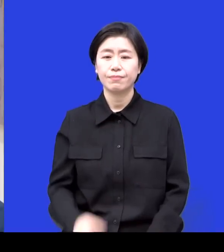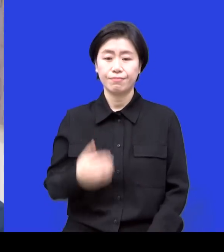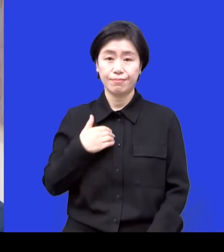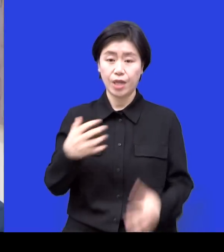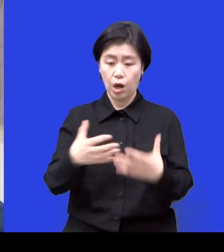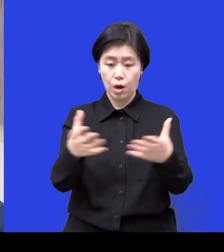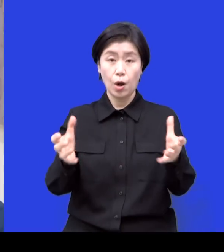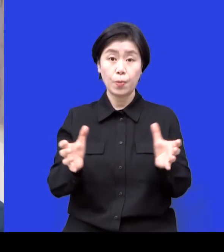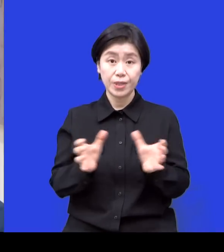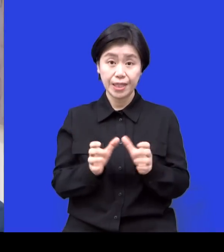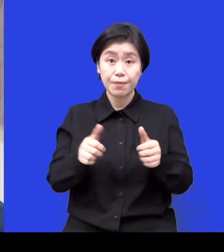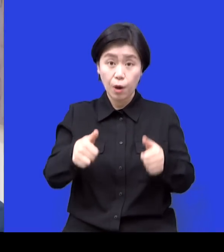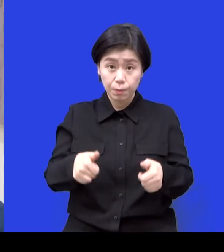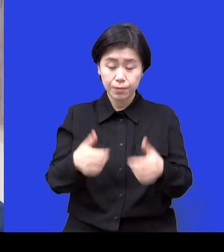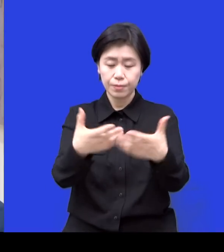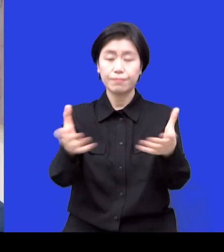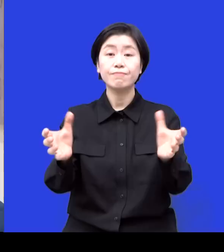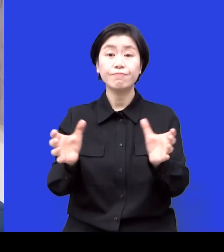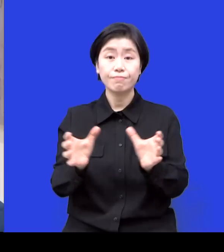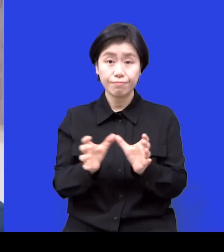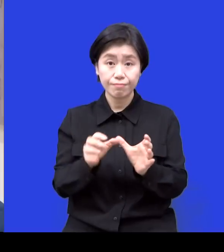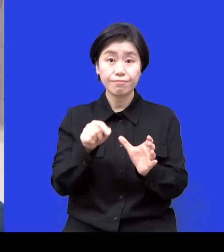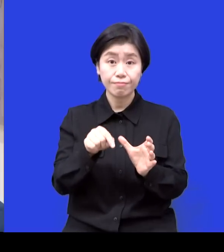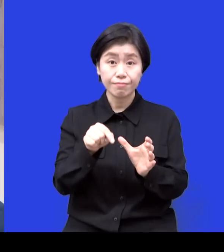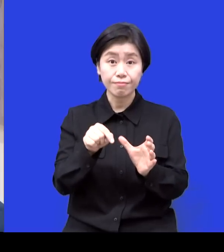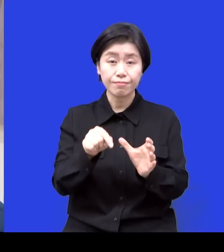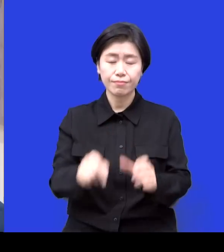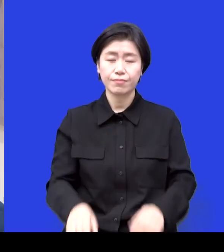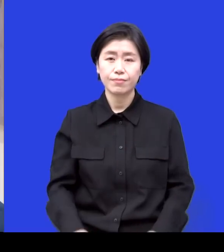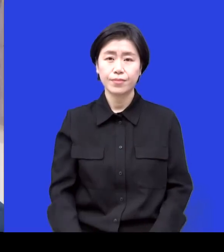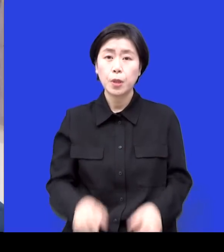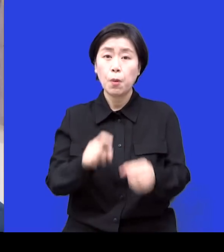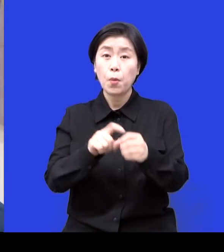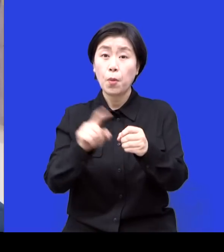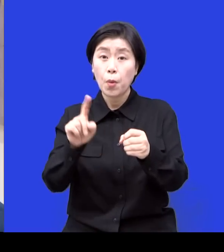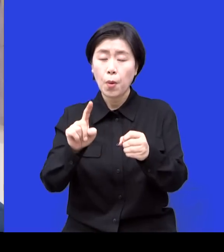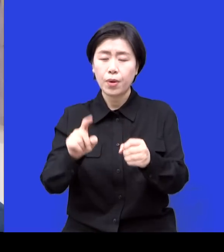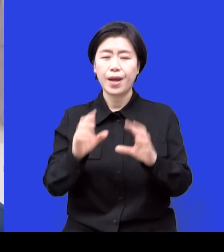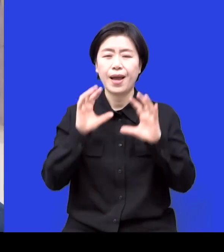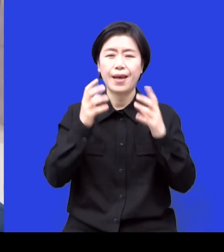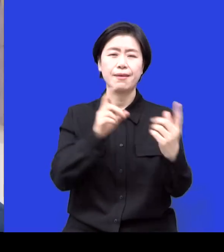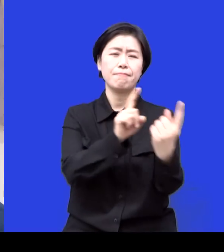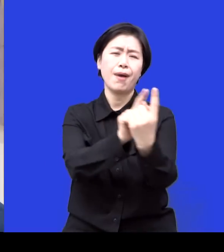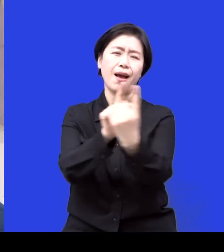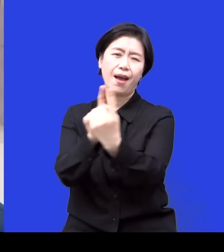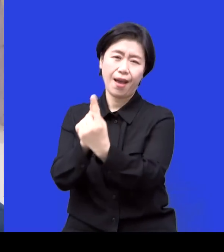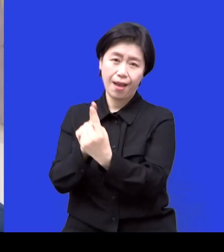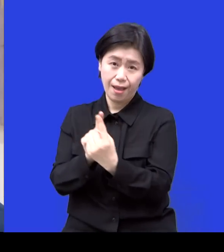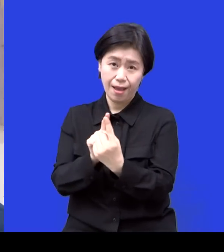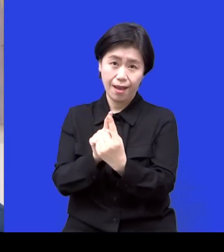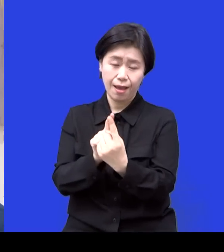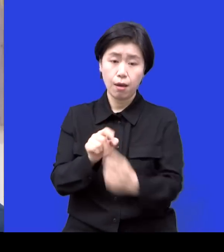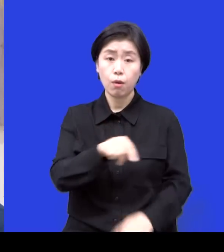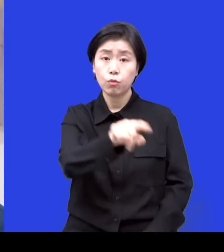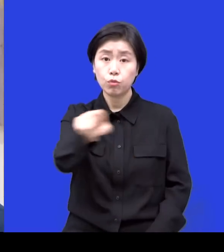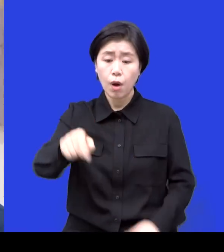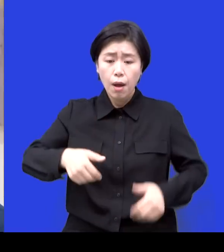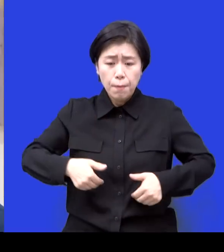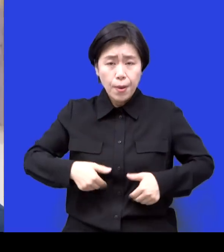있는 그 메인이 아이들을 만나서 아이들이 필요할 때 어 고은쌤